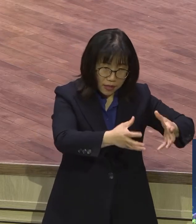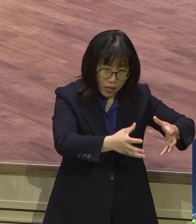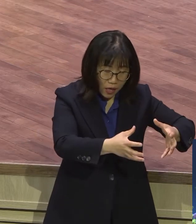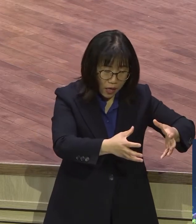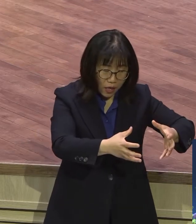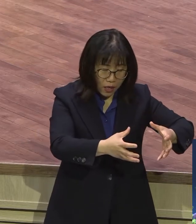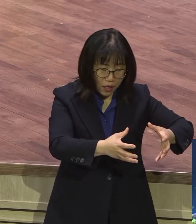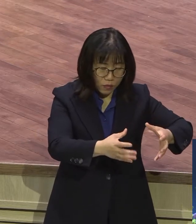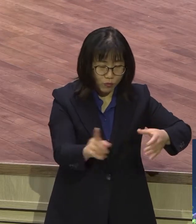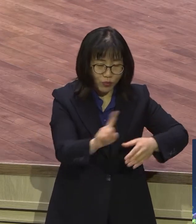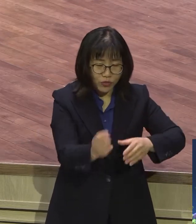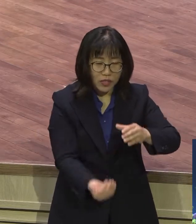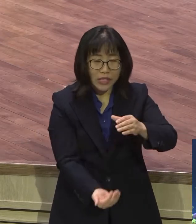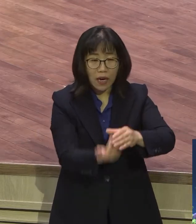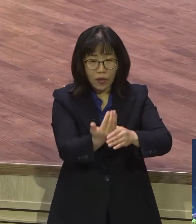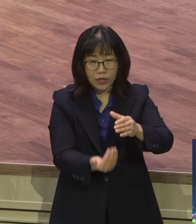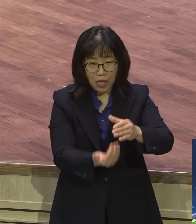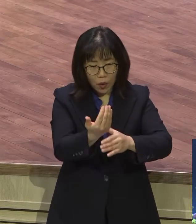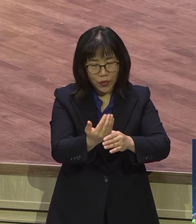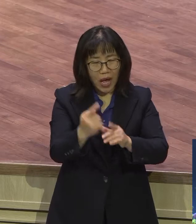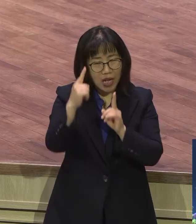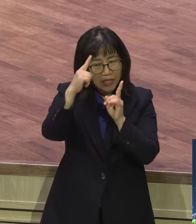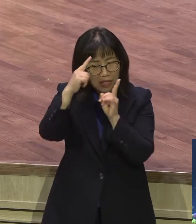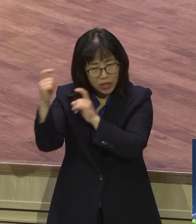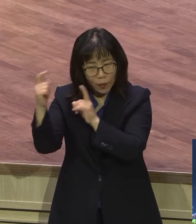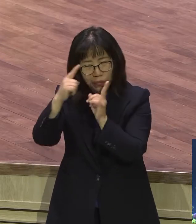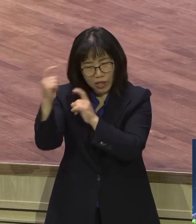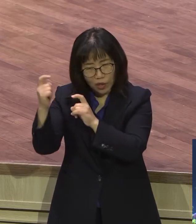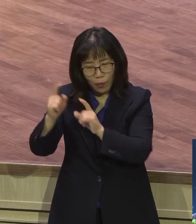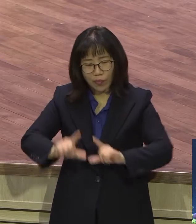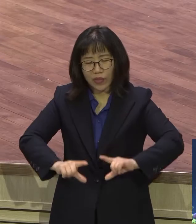날짜를 정해서 절기를 지켜요. 세상 절기는 다 그래요.